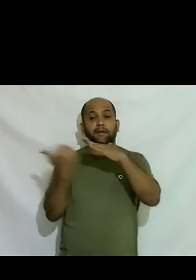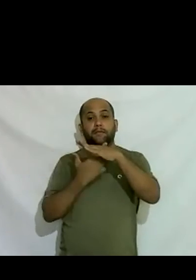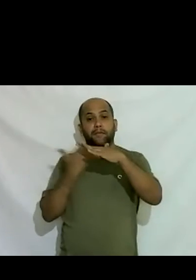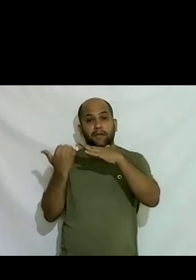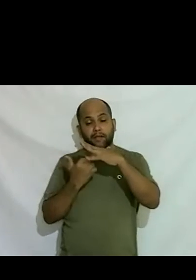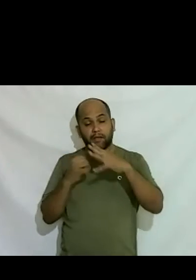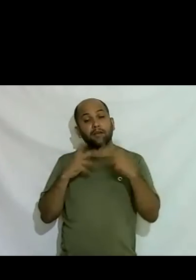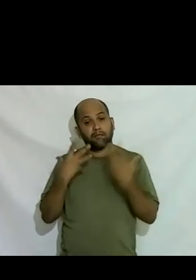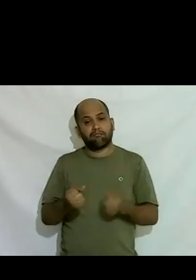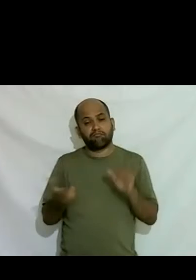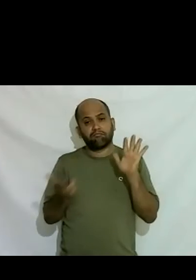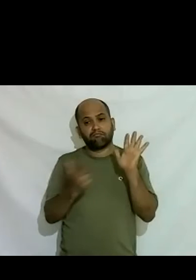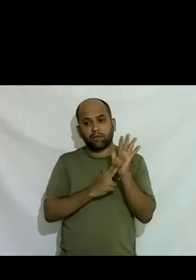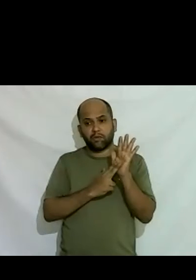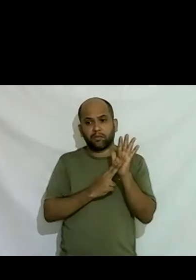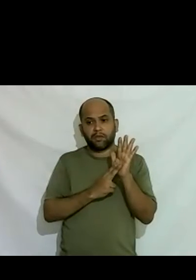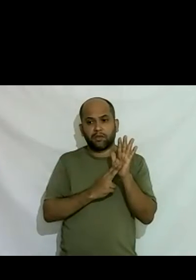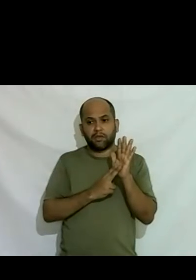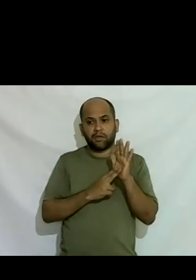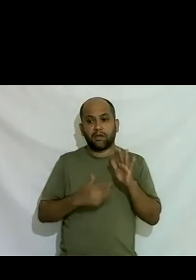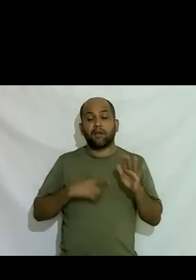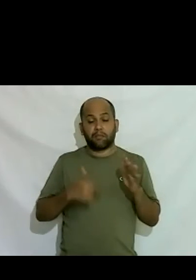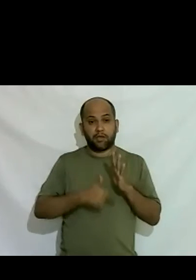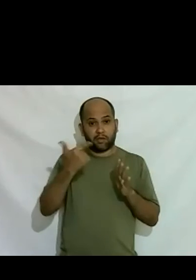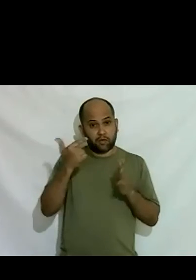me assumir minha segunda esposa